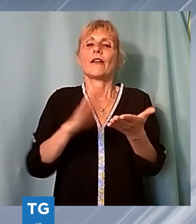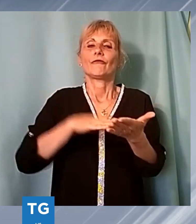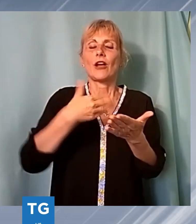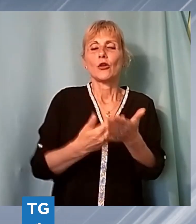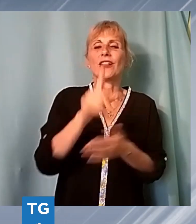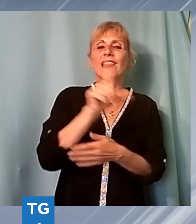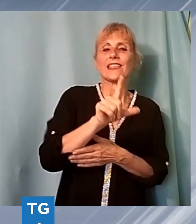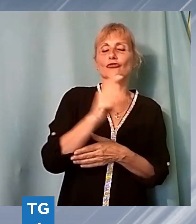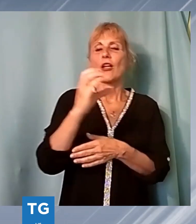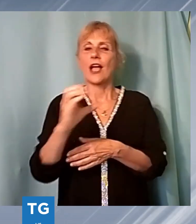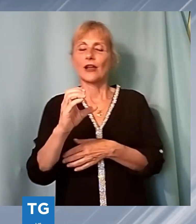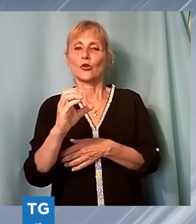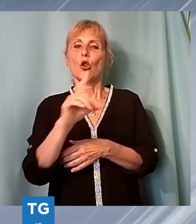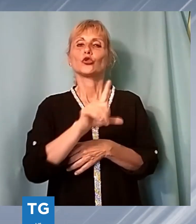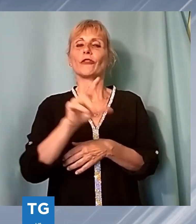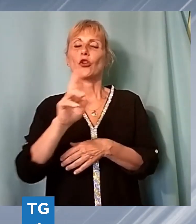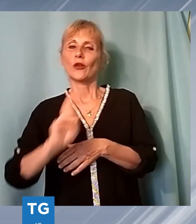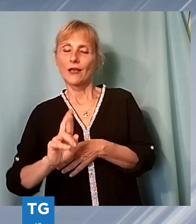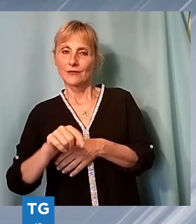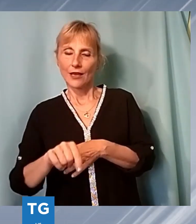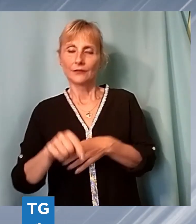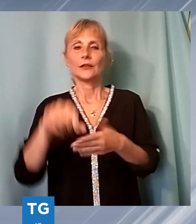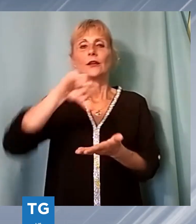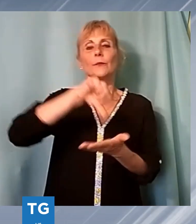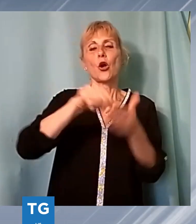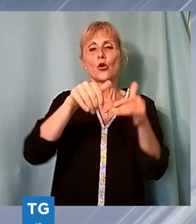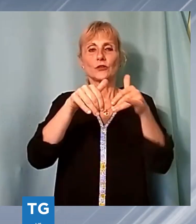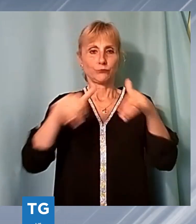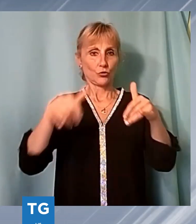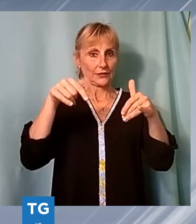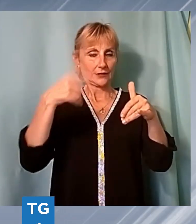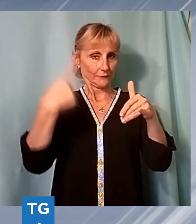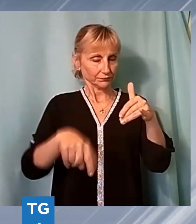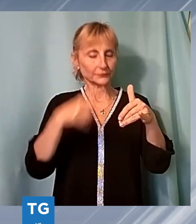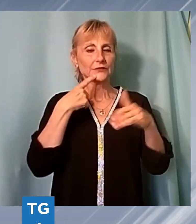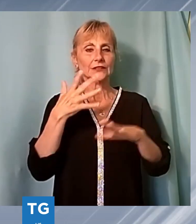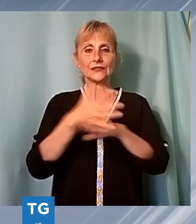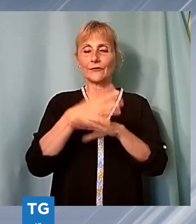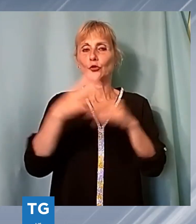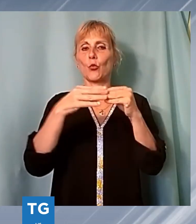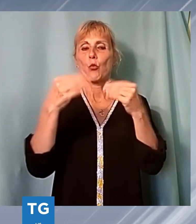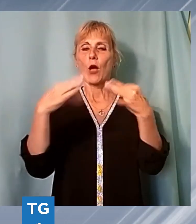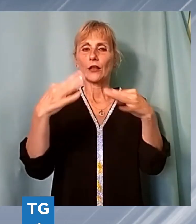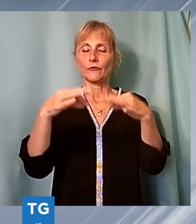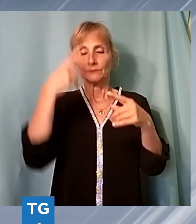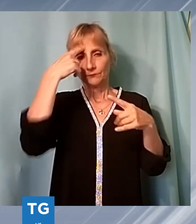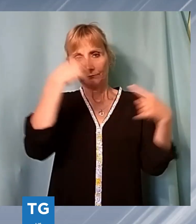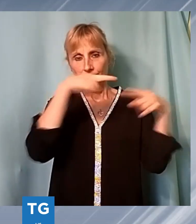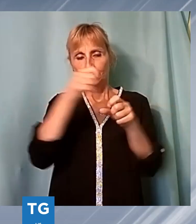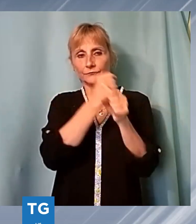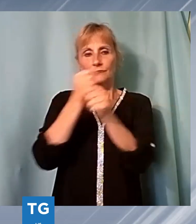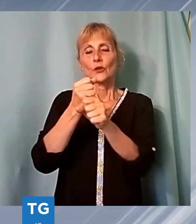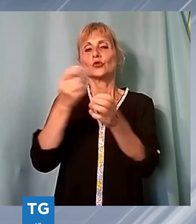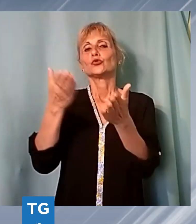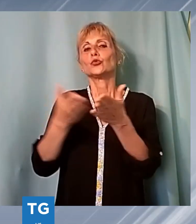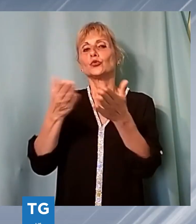Ragghianti. Il polo espositivo sarà oggetto di un intervento di riqualificazione affidato allo studio di architettura TOO di